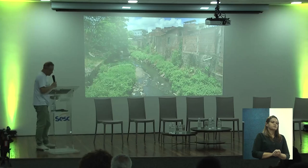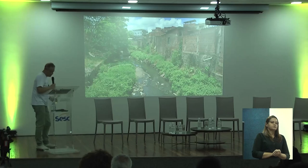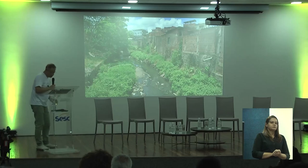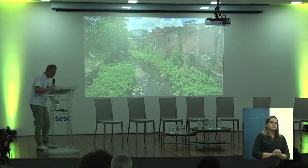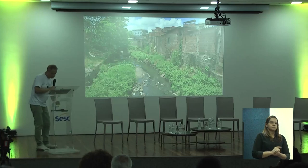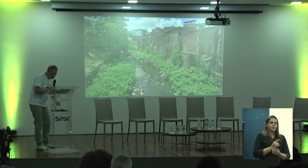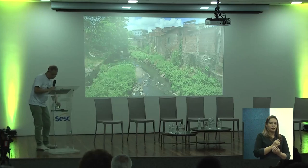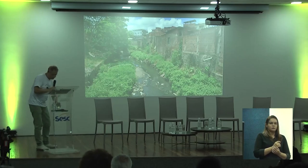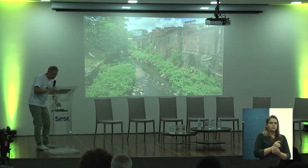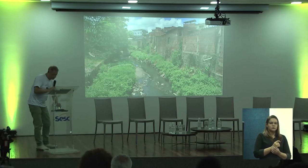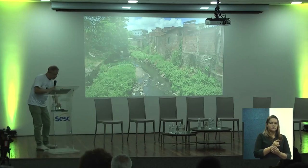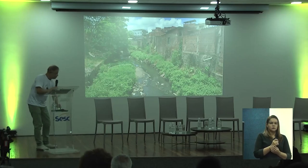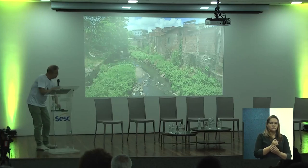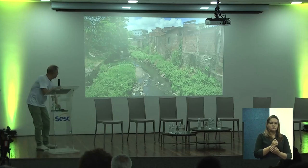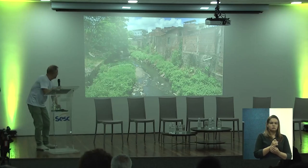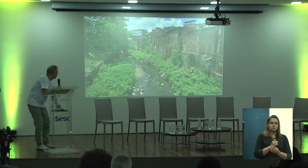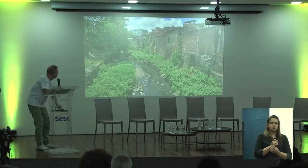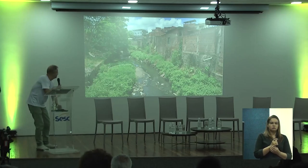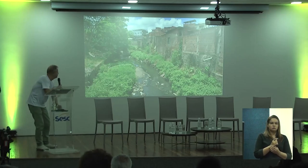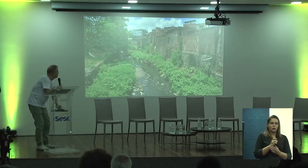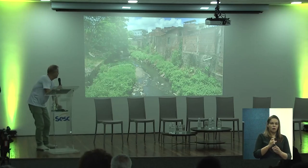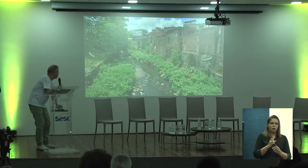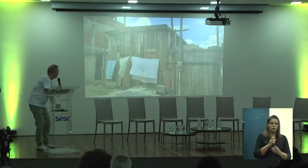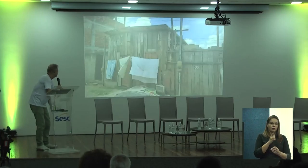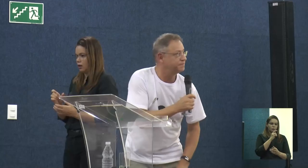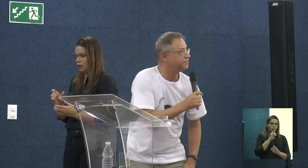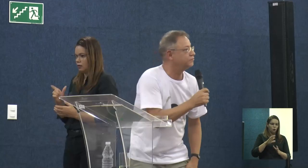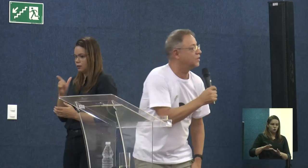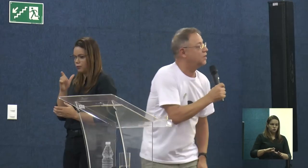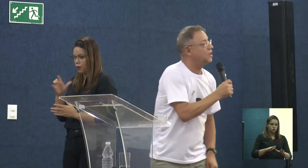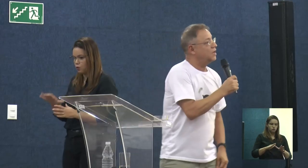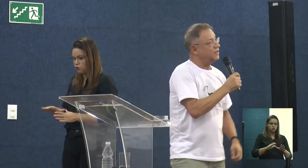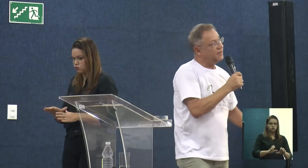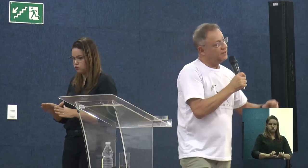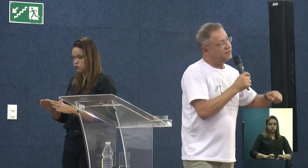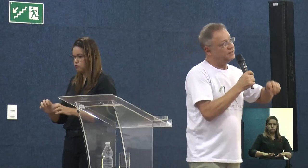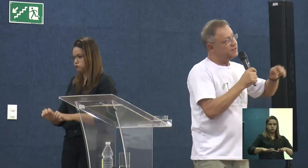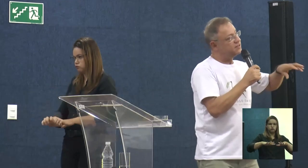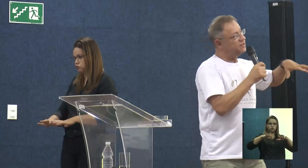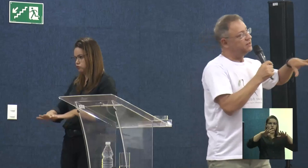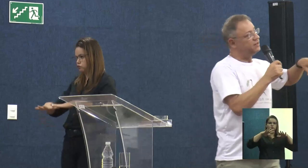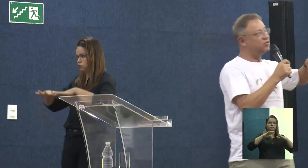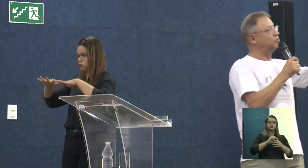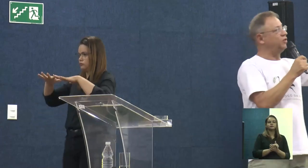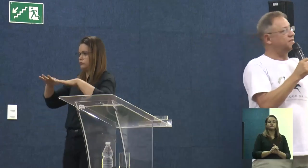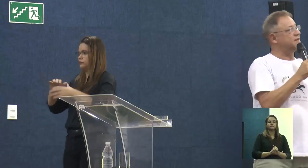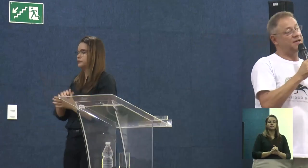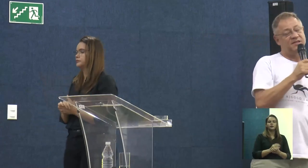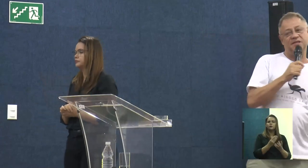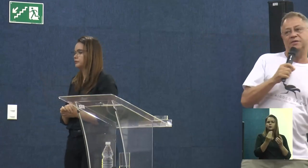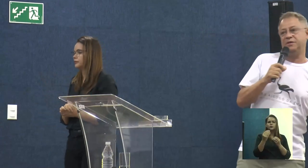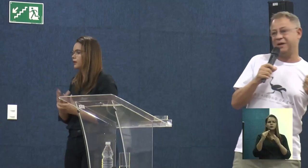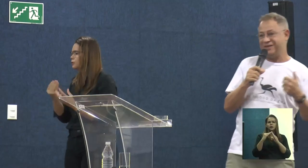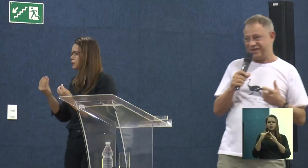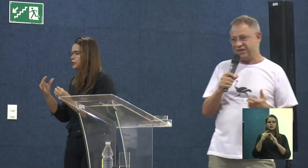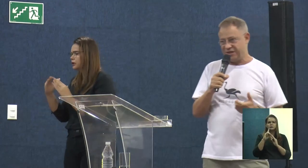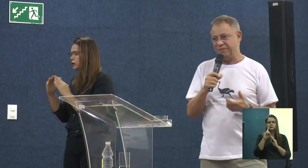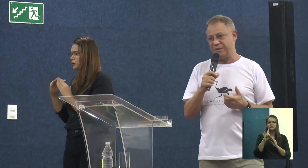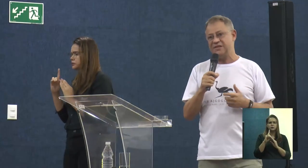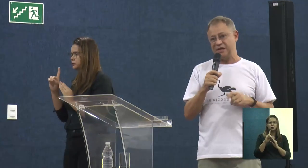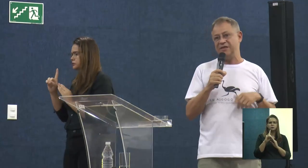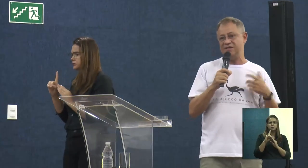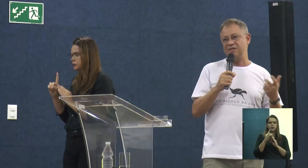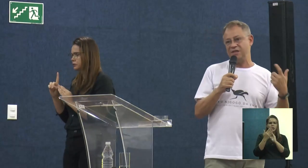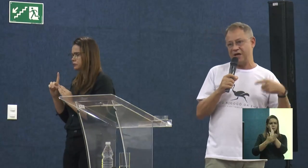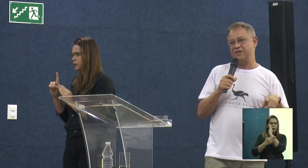Esse é o canal que inundou, né? Pode. E ainda, e esse, não são muitas casas em madeira,